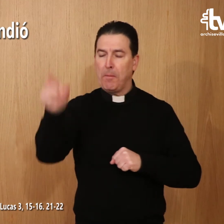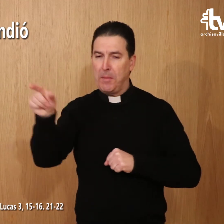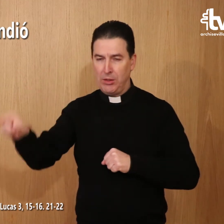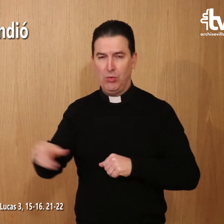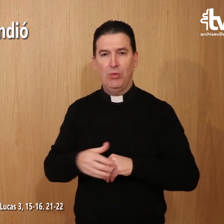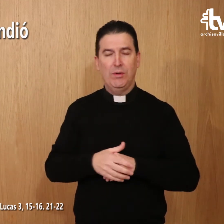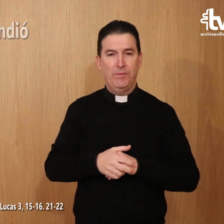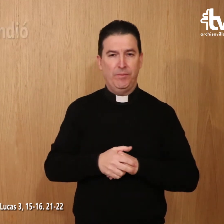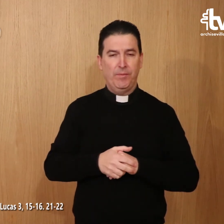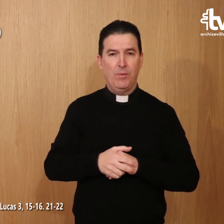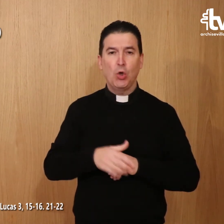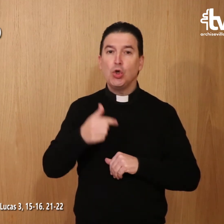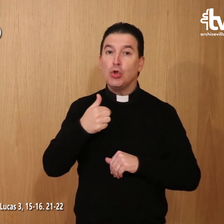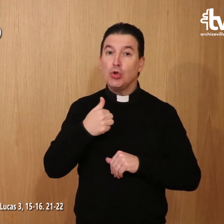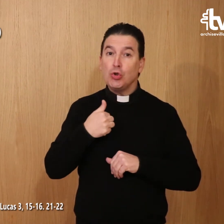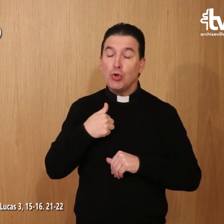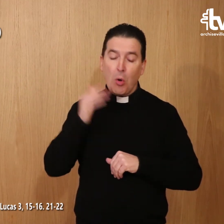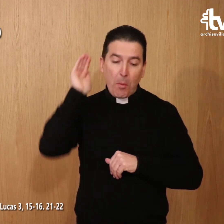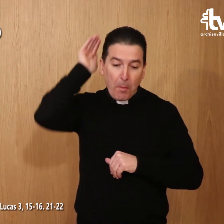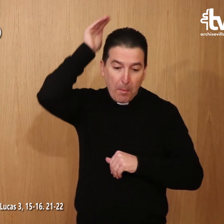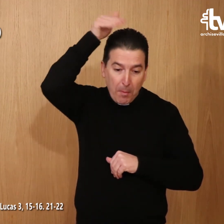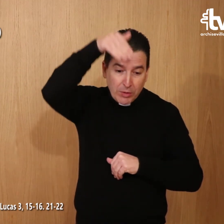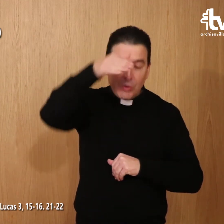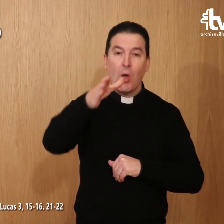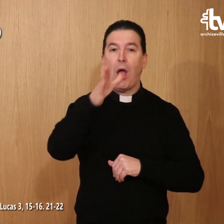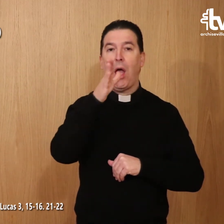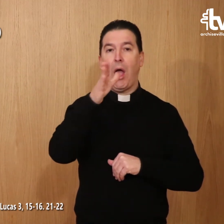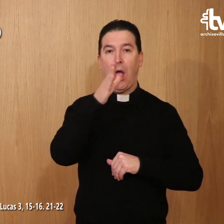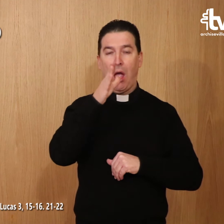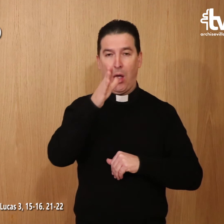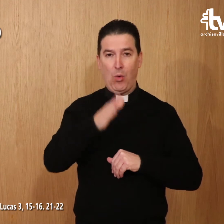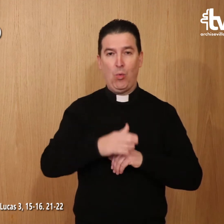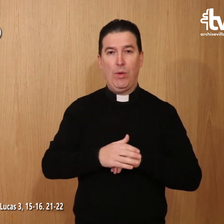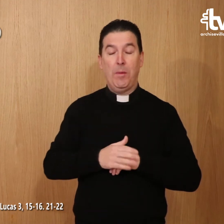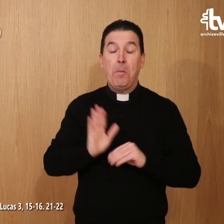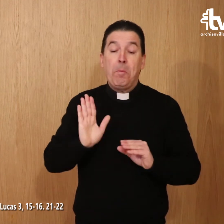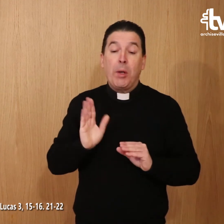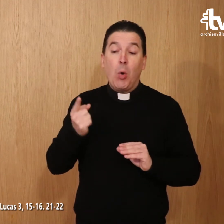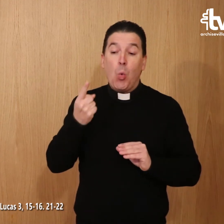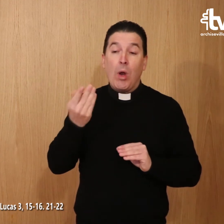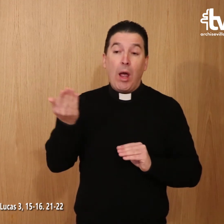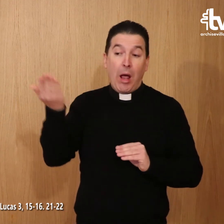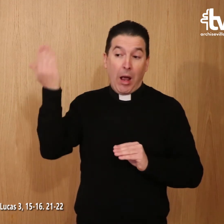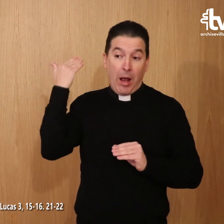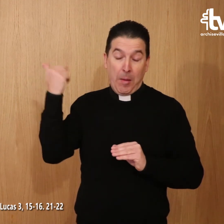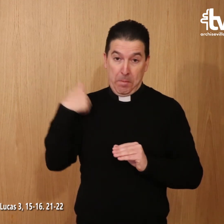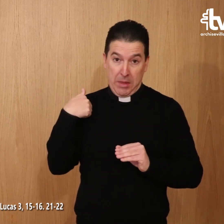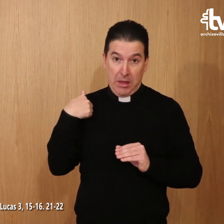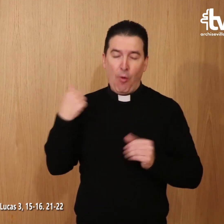todos, Yo os bautizo con agua, pero viene el que es